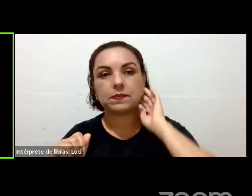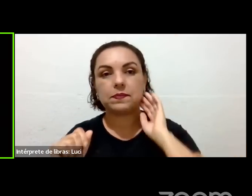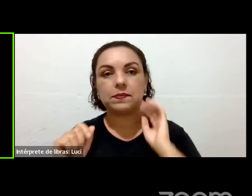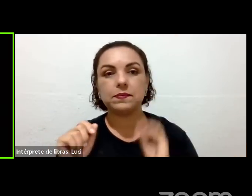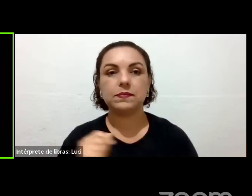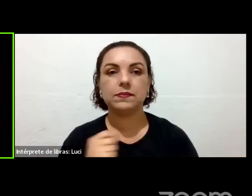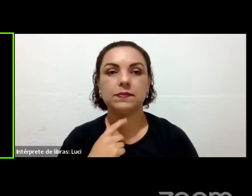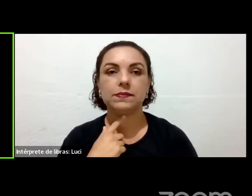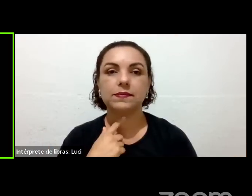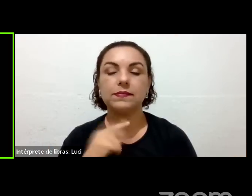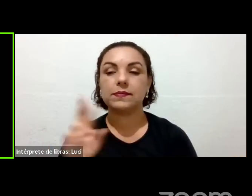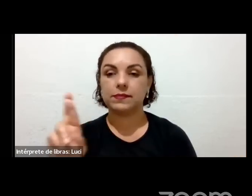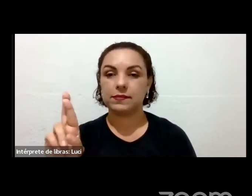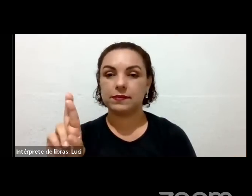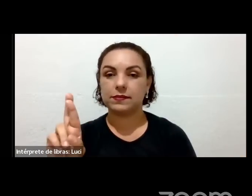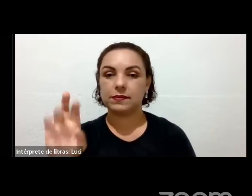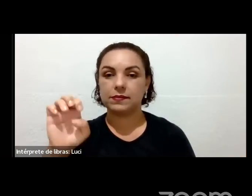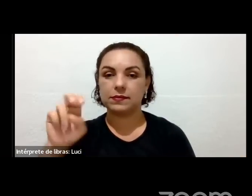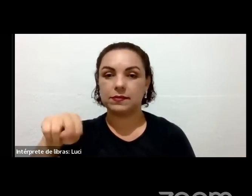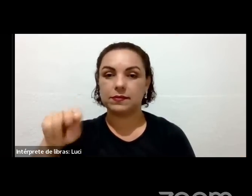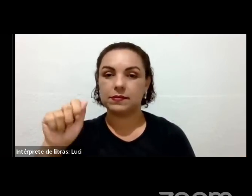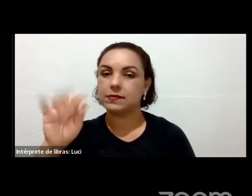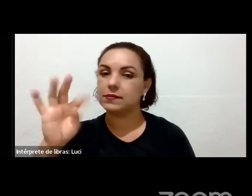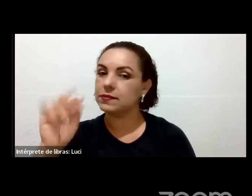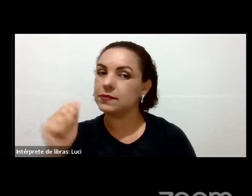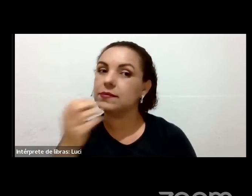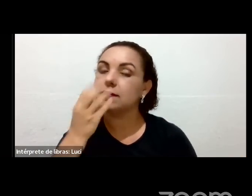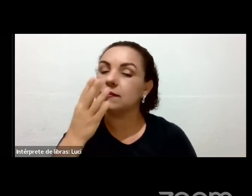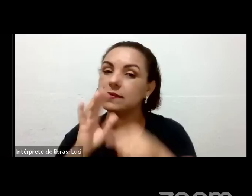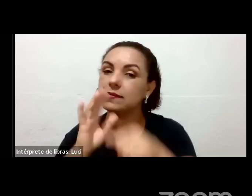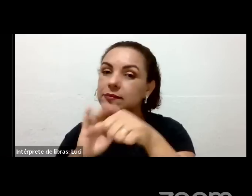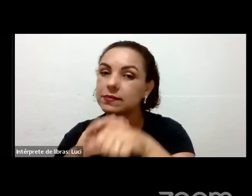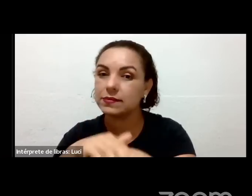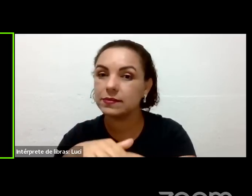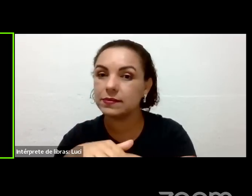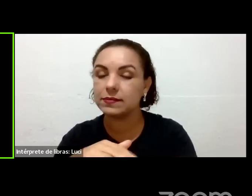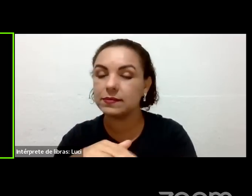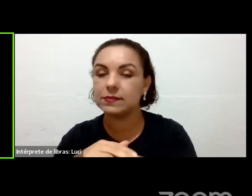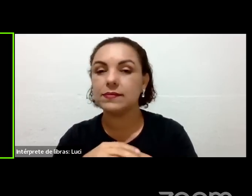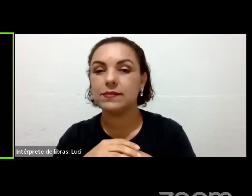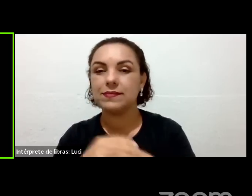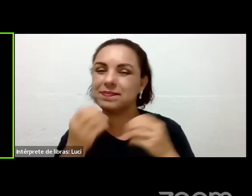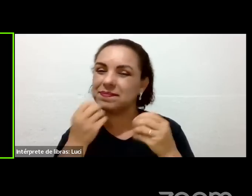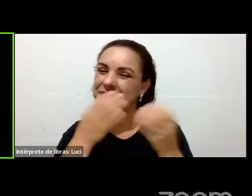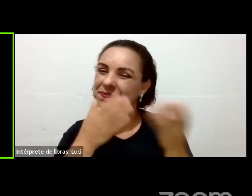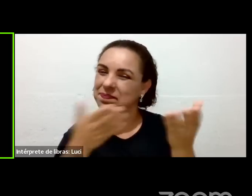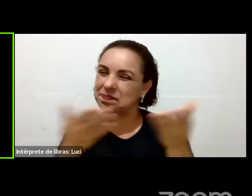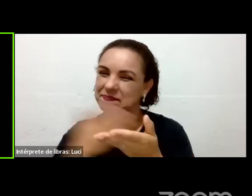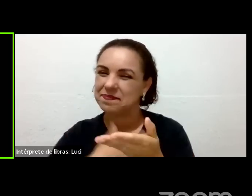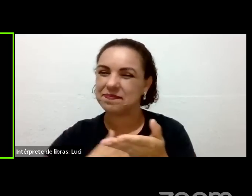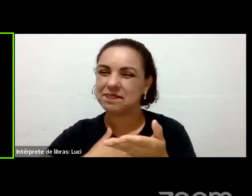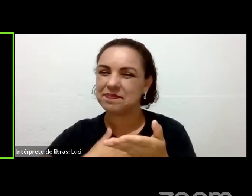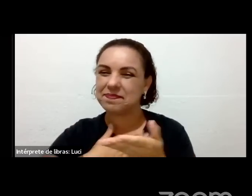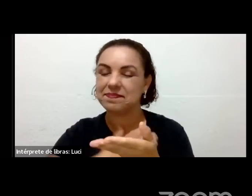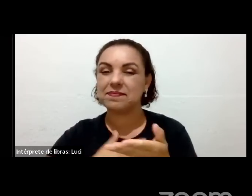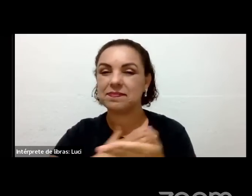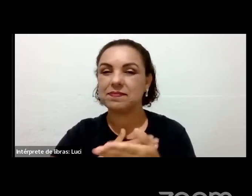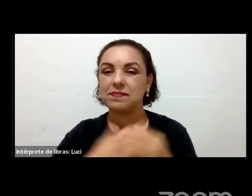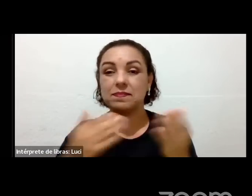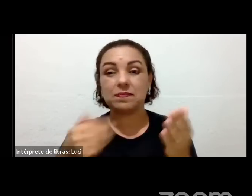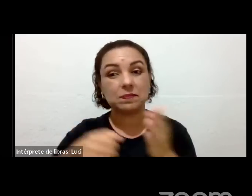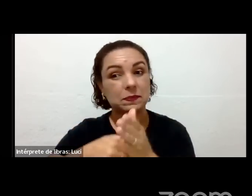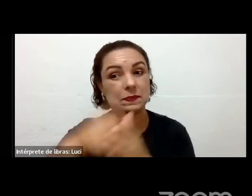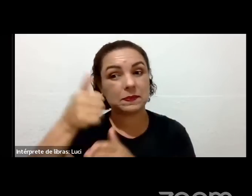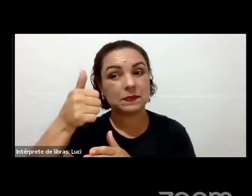Renata? Boa noite. Boa noite, seja bem-vinda, viu? Obrigada, é minha primeira live também,